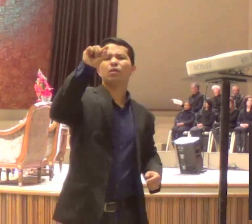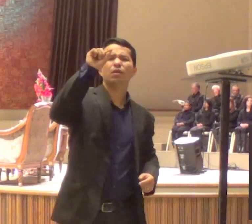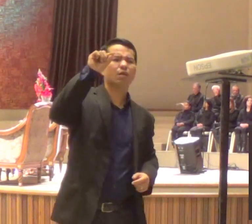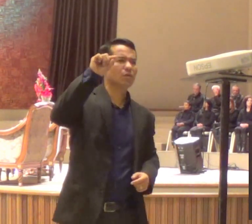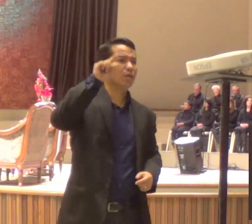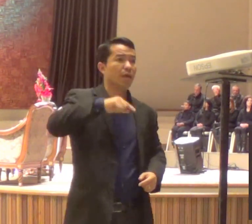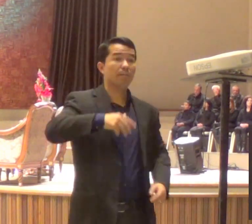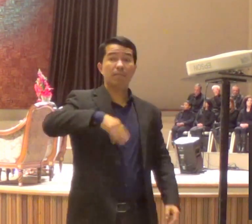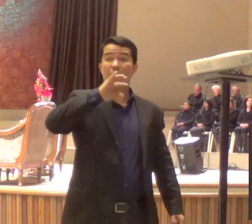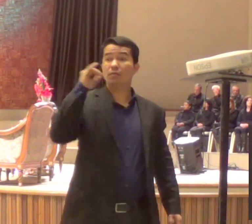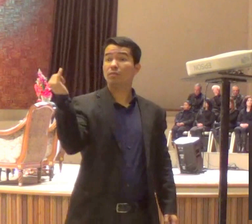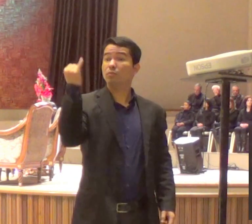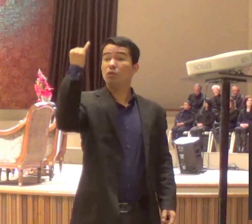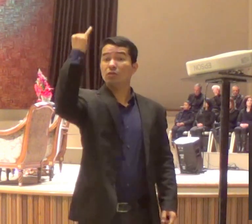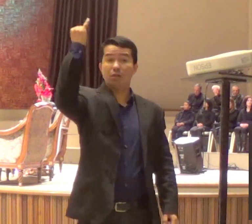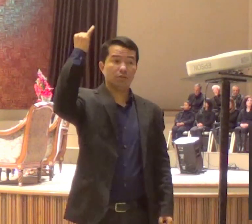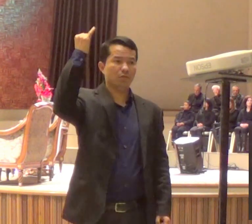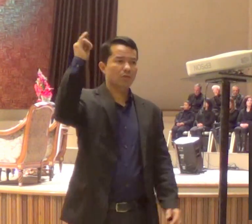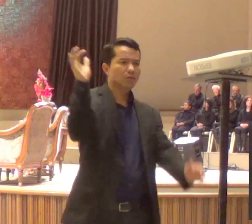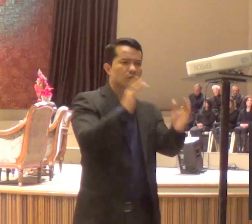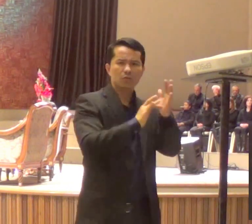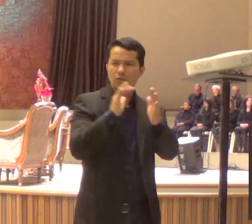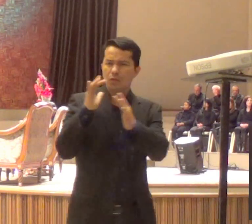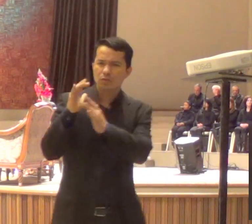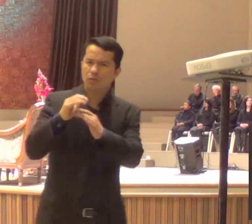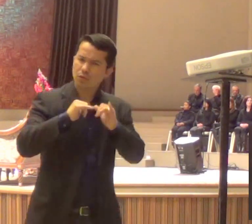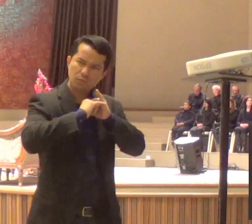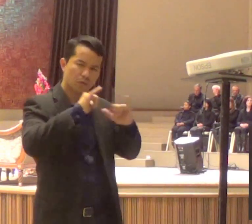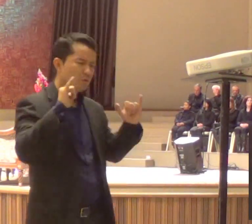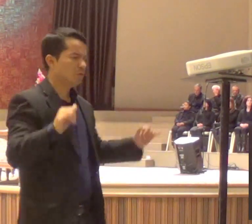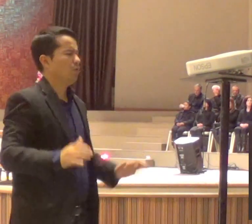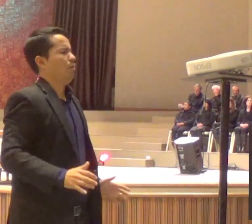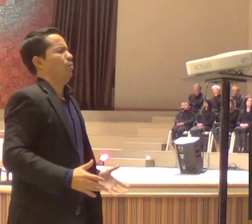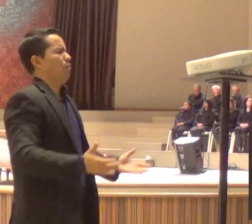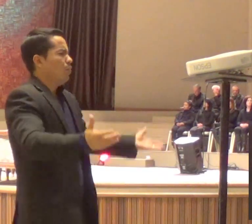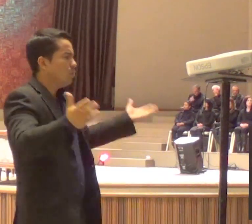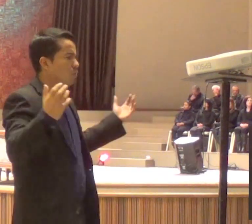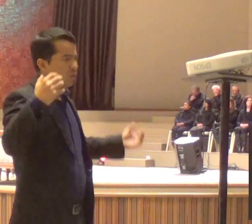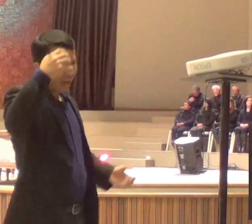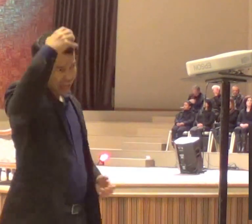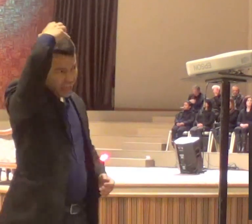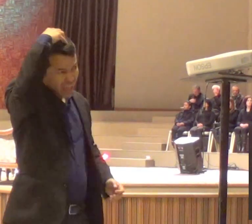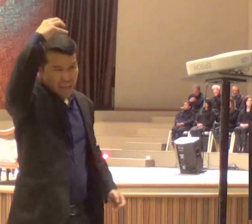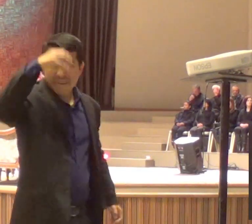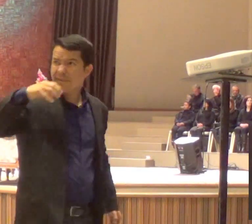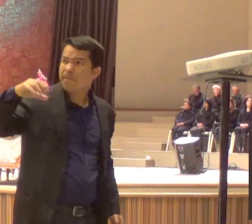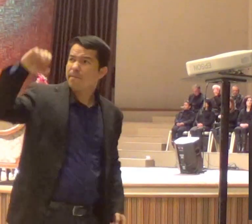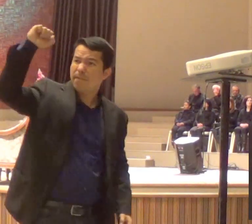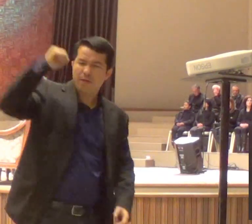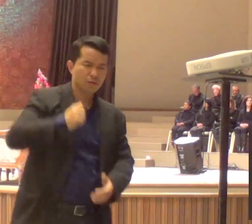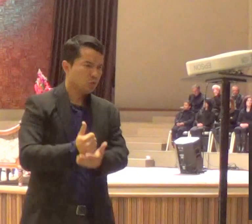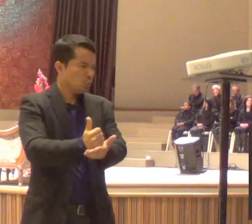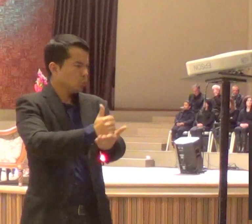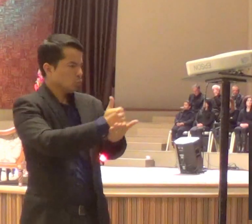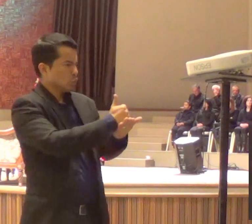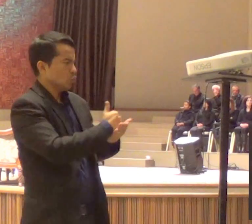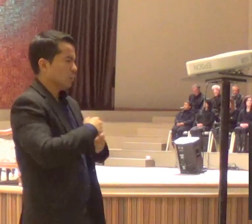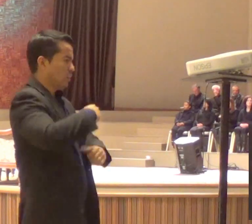e Jesus lhes disse, os reis das nações, dominam sobre elas, e os que exercem autoridade